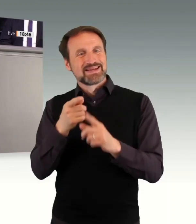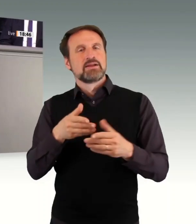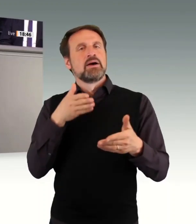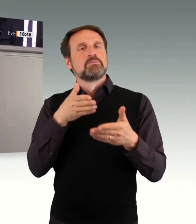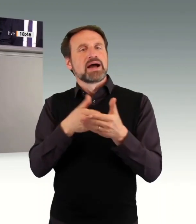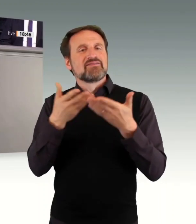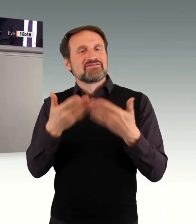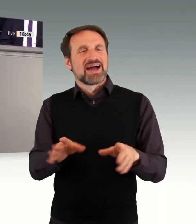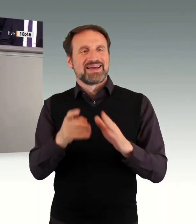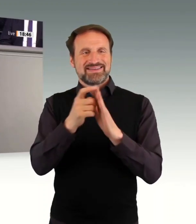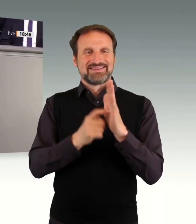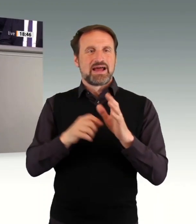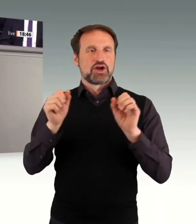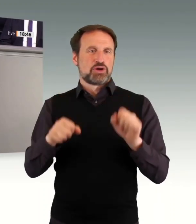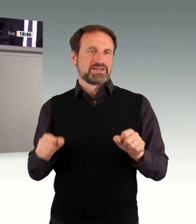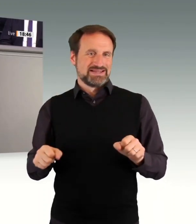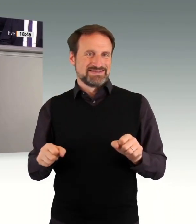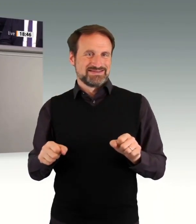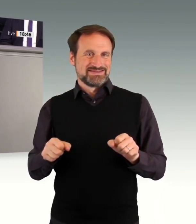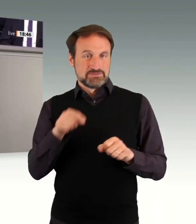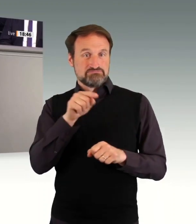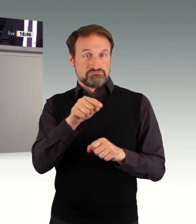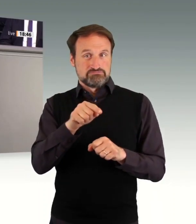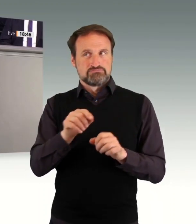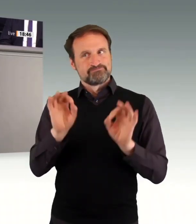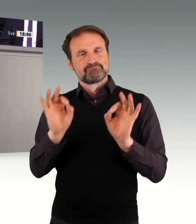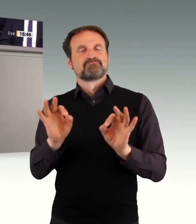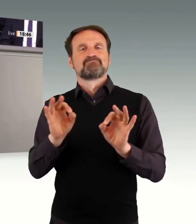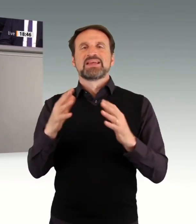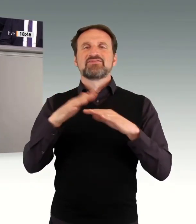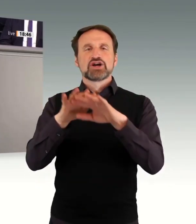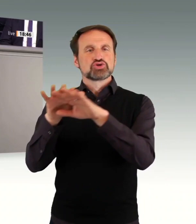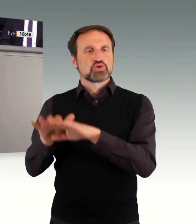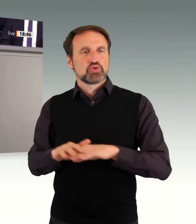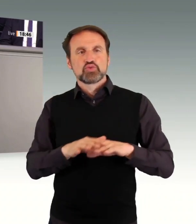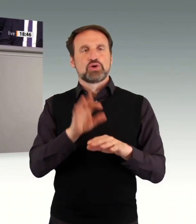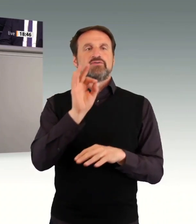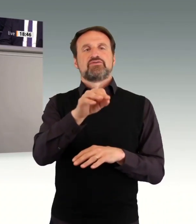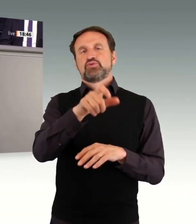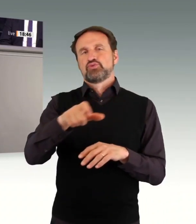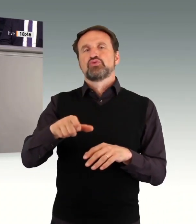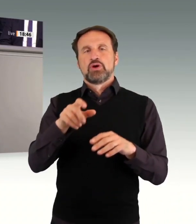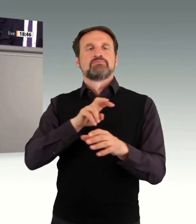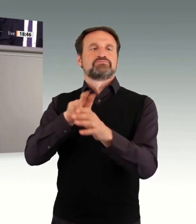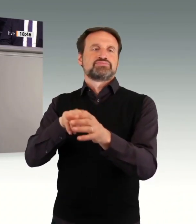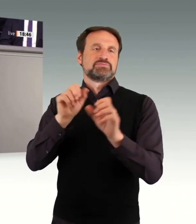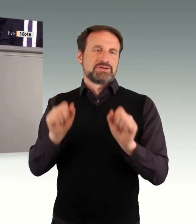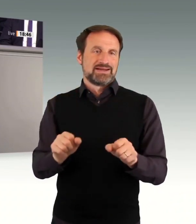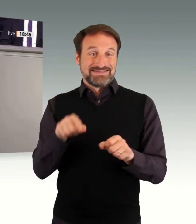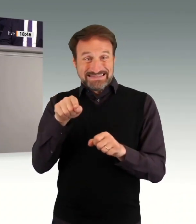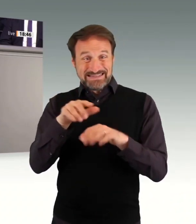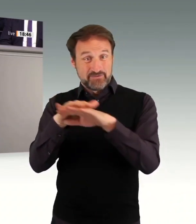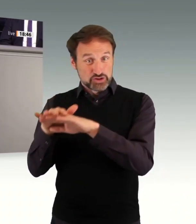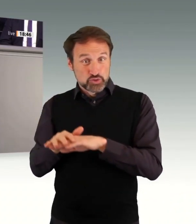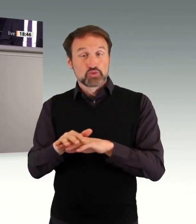in der öffentlichen Anhörung überaus positive Bewertungen. Unsere Vorschläge bieten eine gute Grundlage, die Situation von Menschen